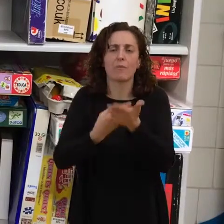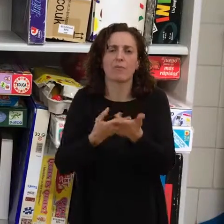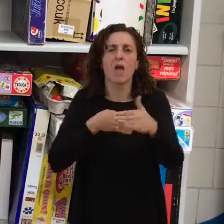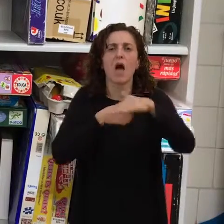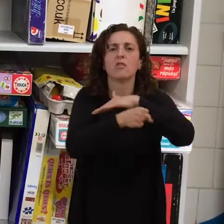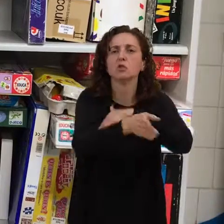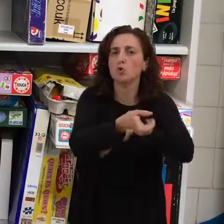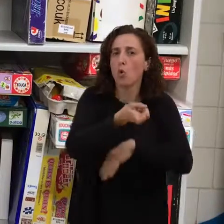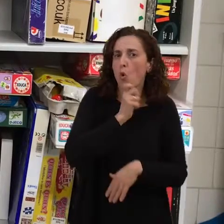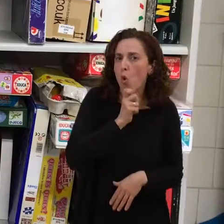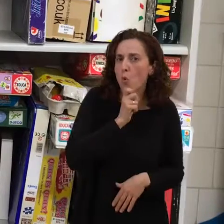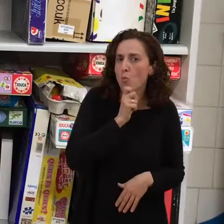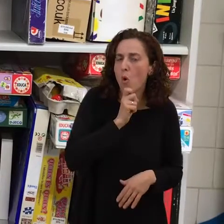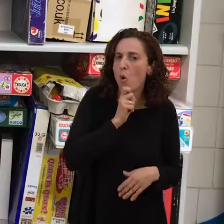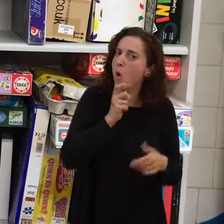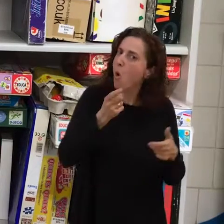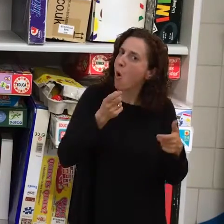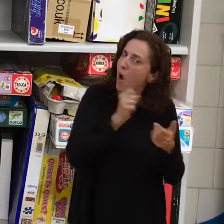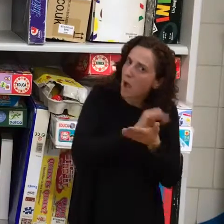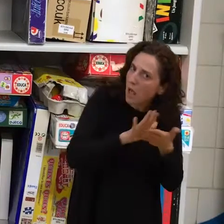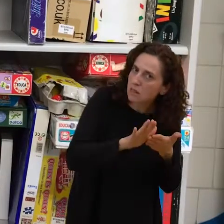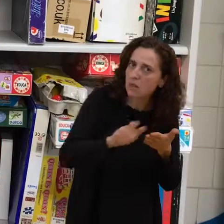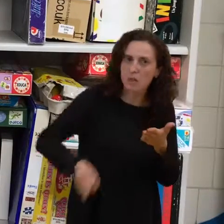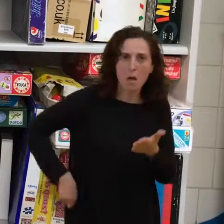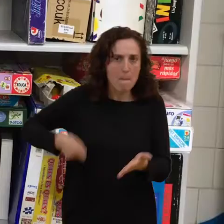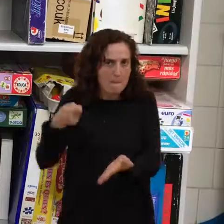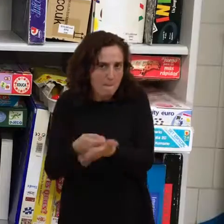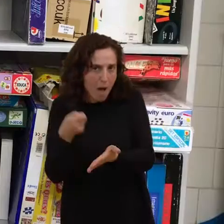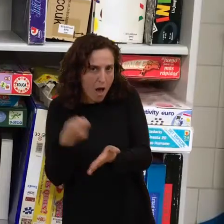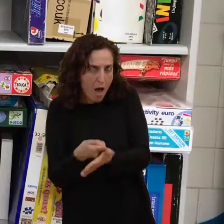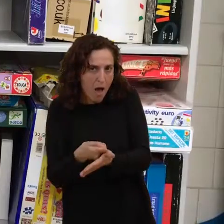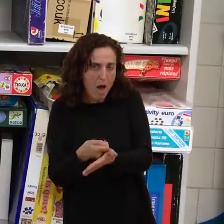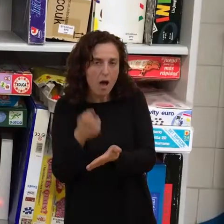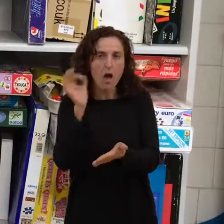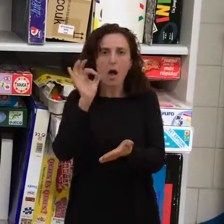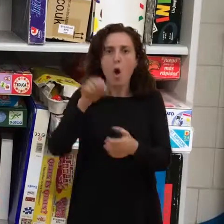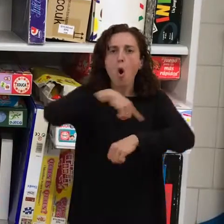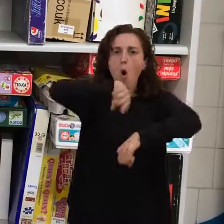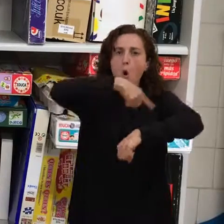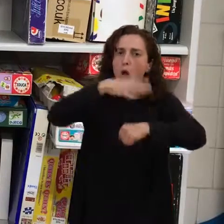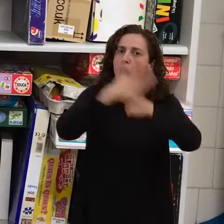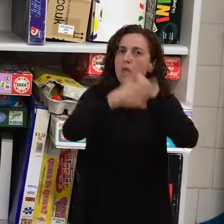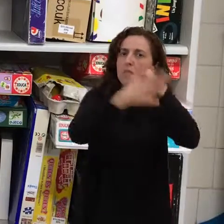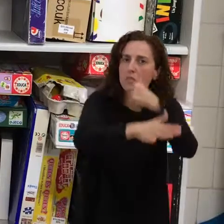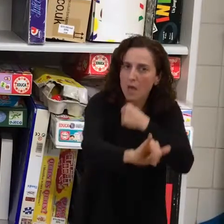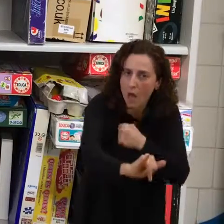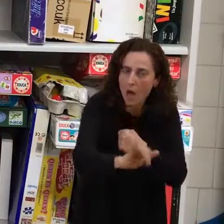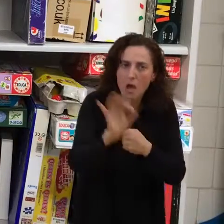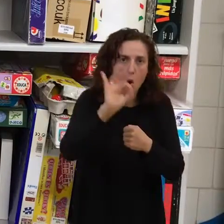si lo tienen que pagar ellos, el servicio es limitado o lo que les haga falta.